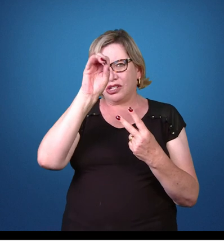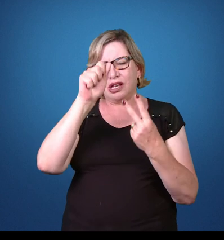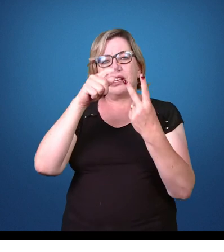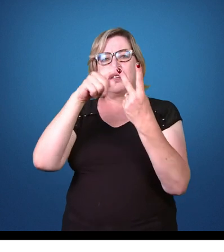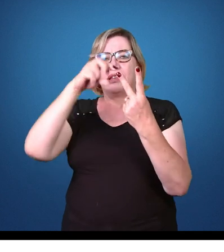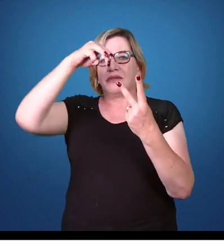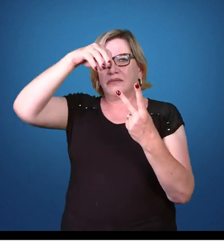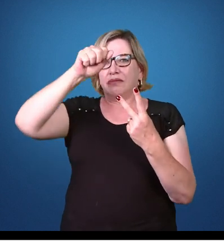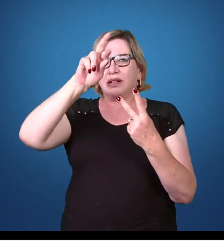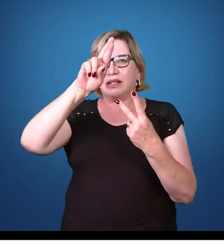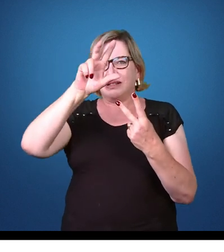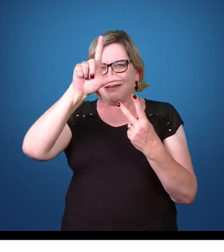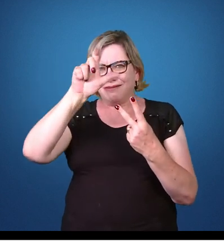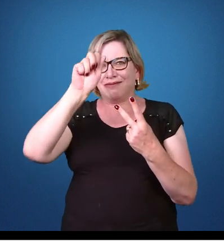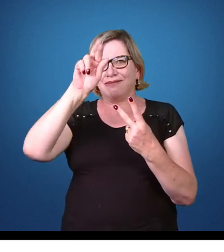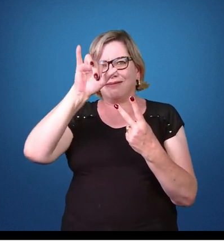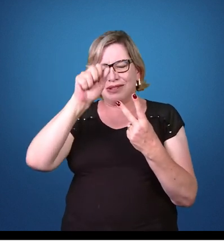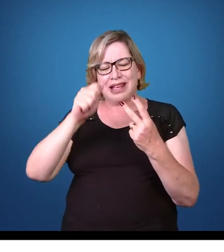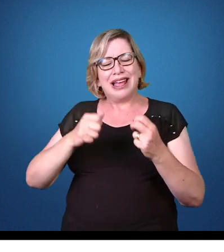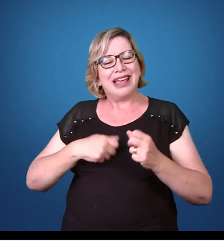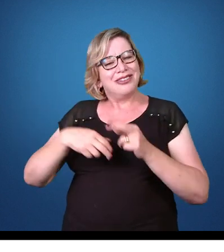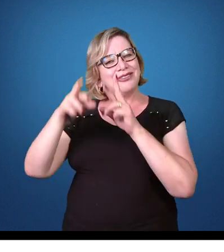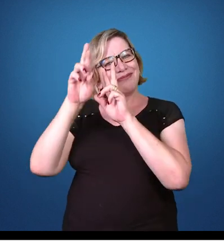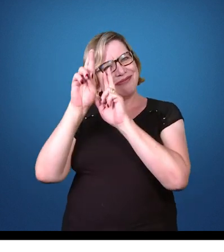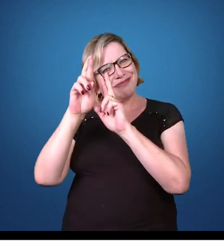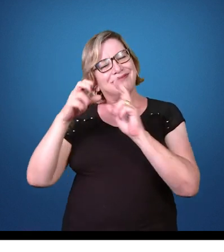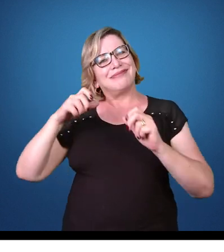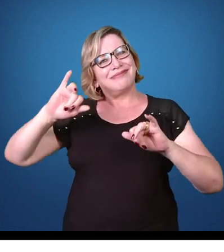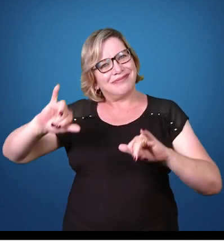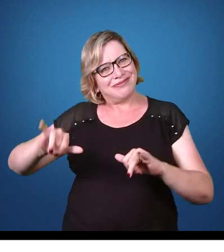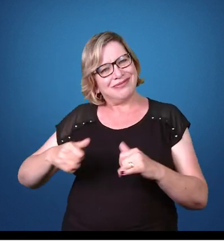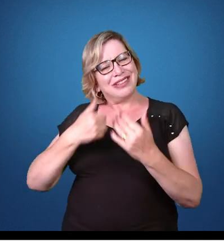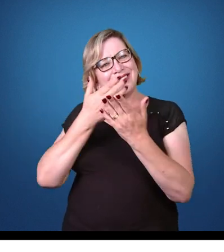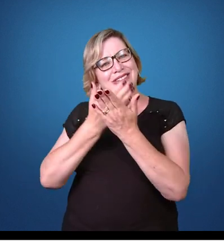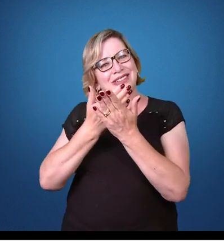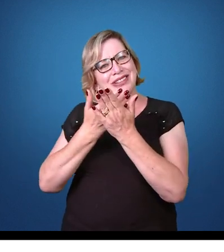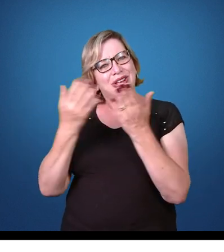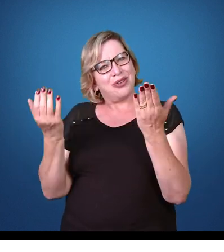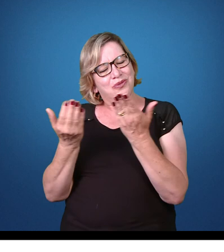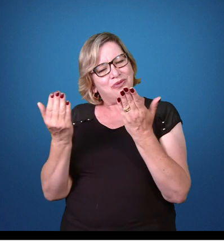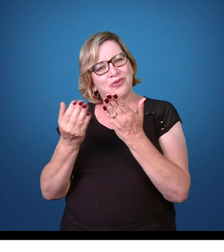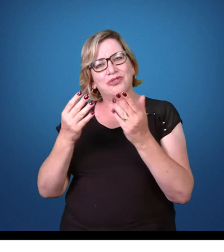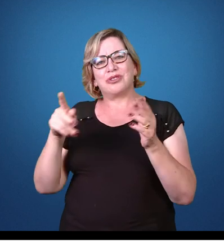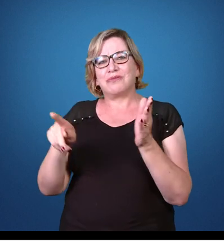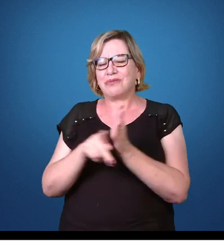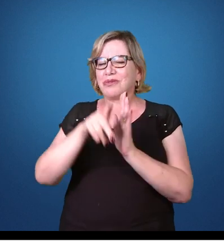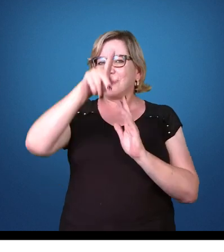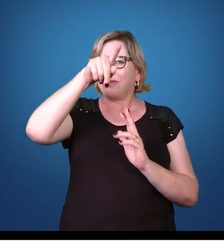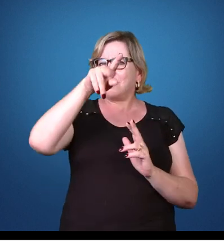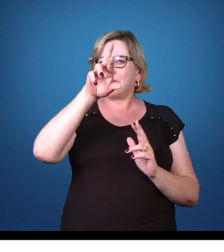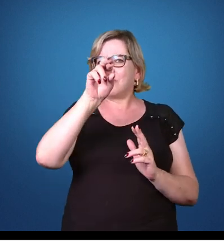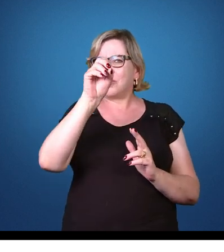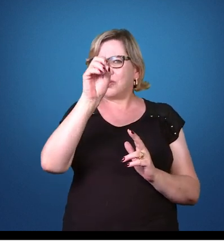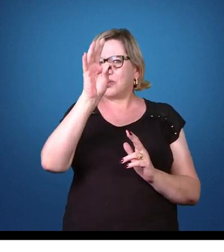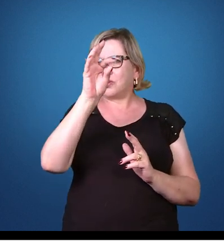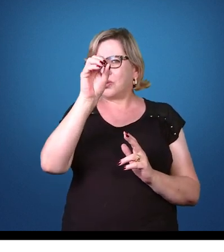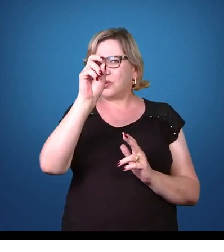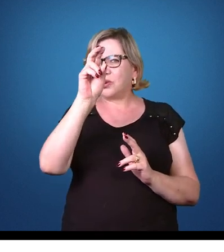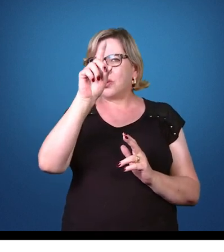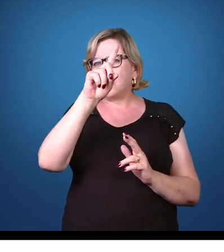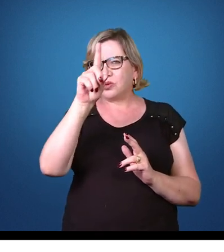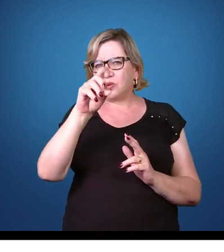que vocês tenham aproveitado a aula de hoje relacionada aos protozoários, visto que é de grande importância para entender todas